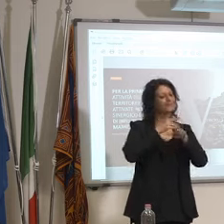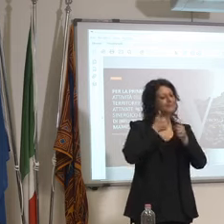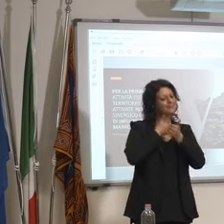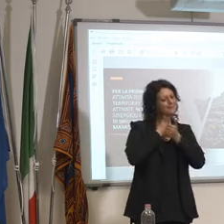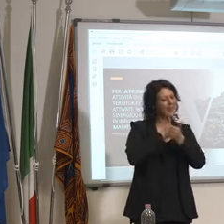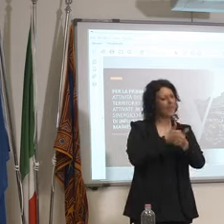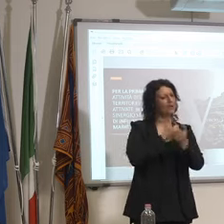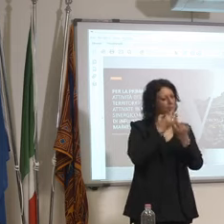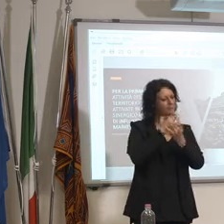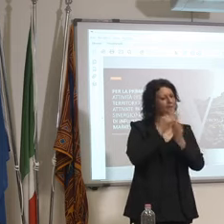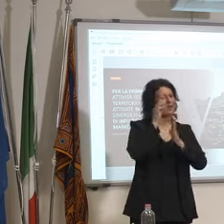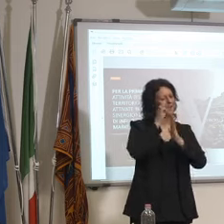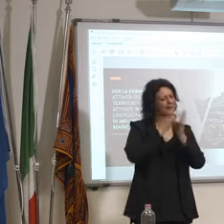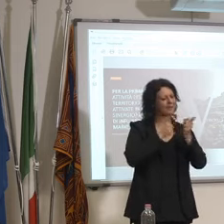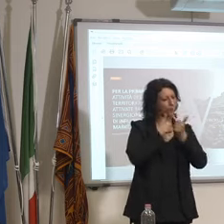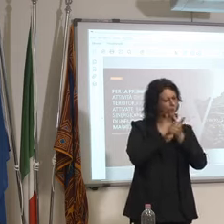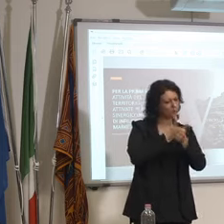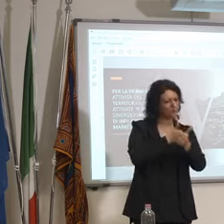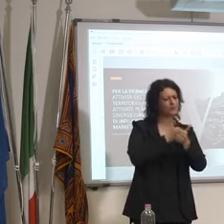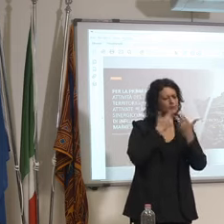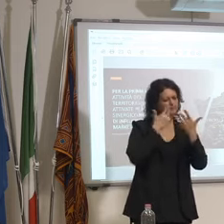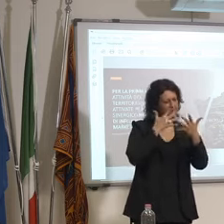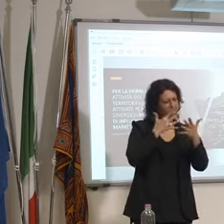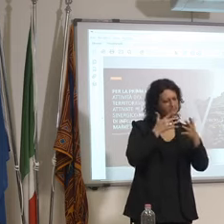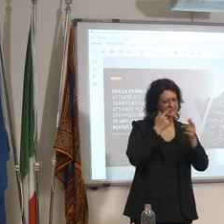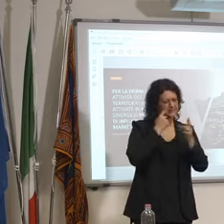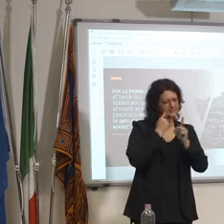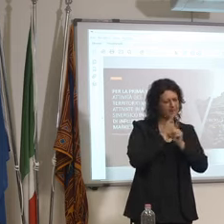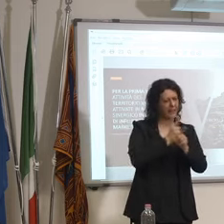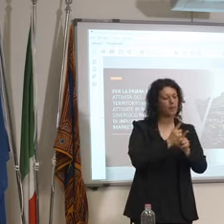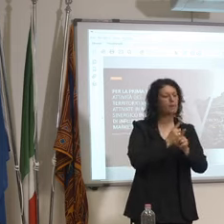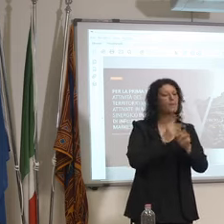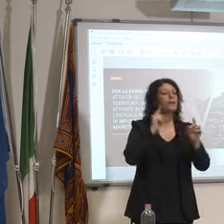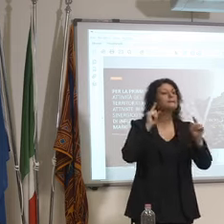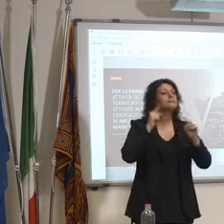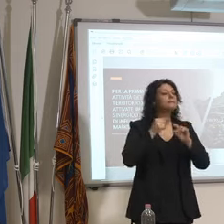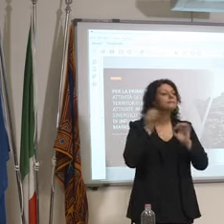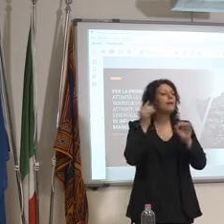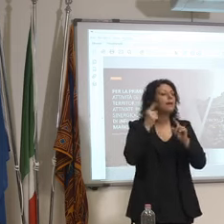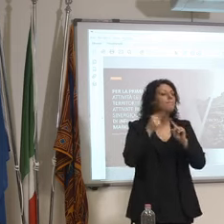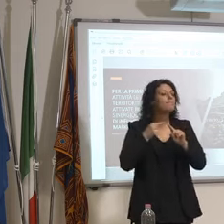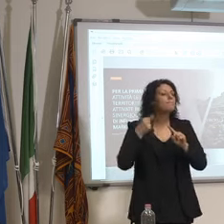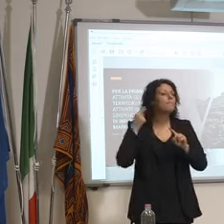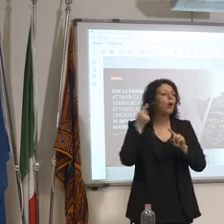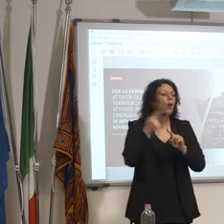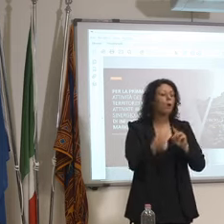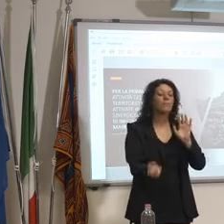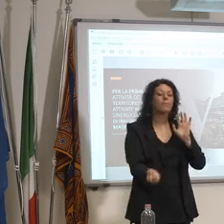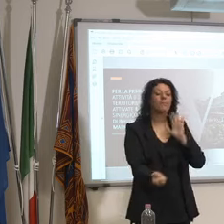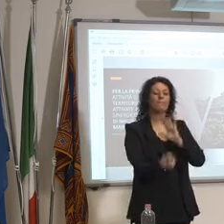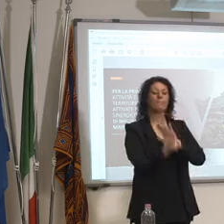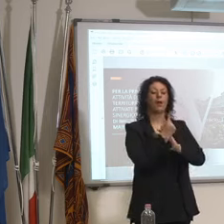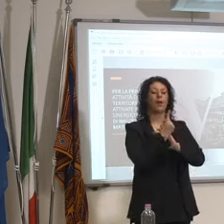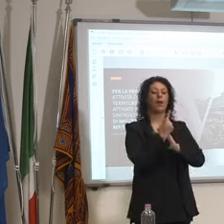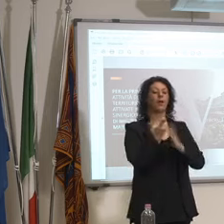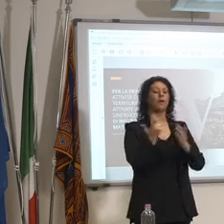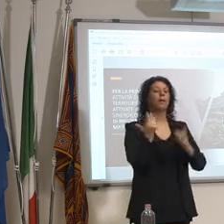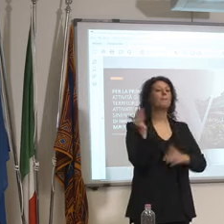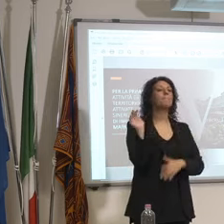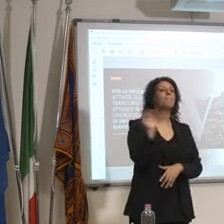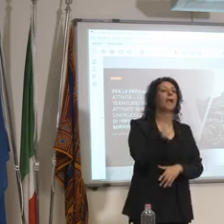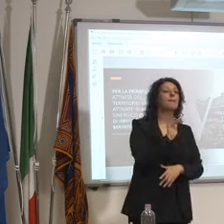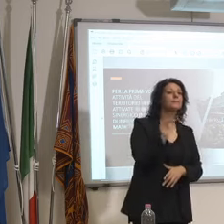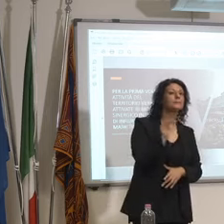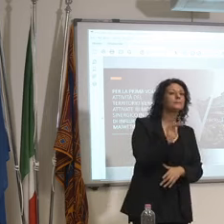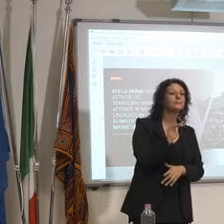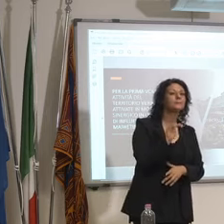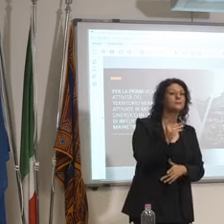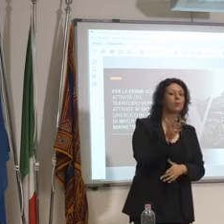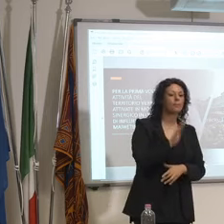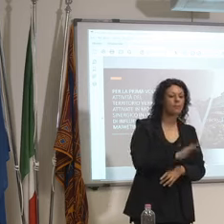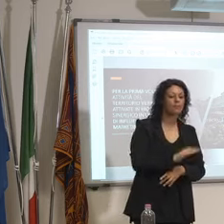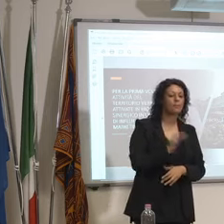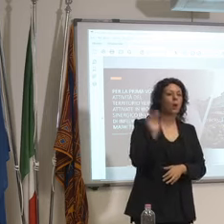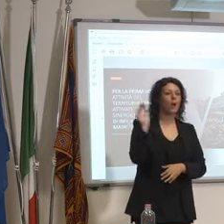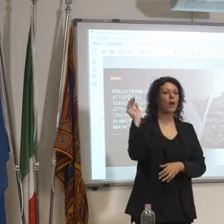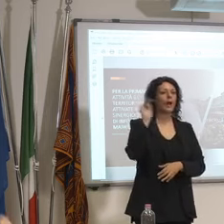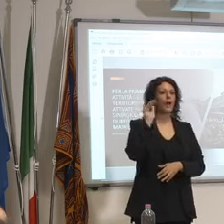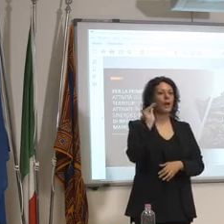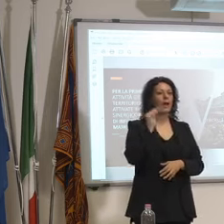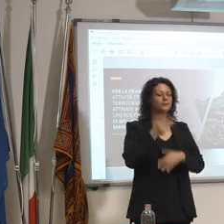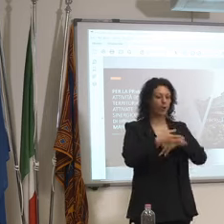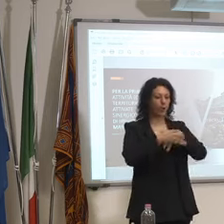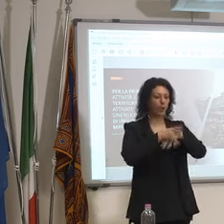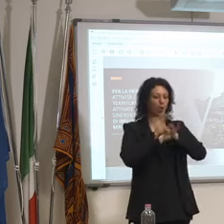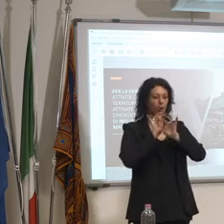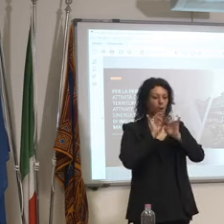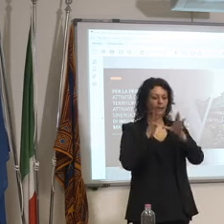se poi dovesse risultare che un bambino un ragazzo fosse positivo di chi è la